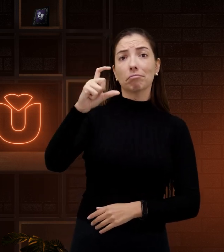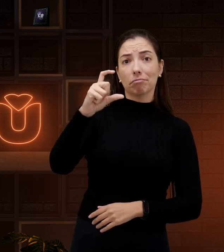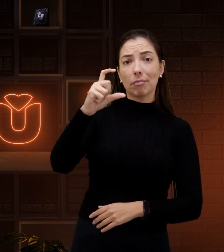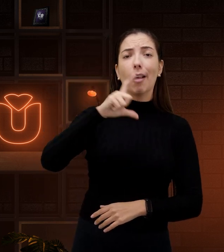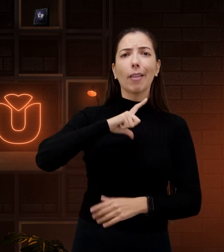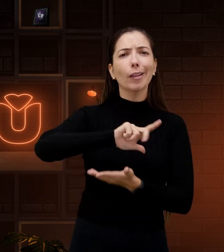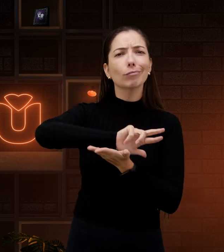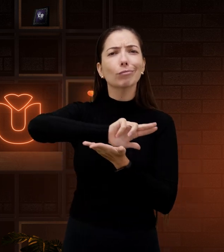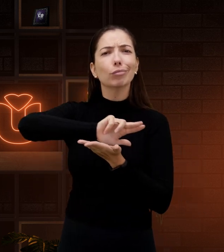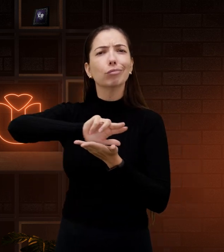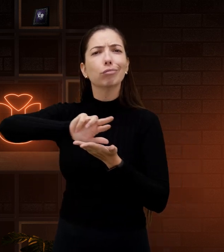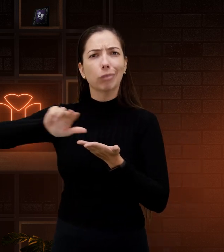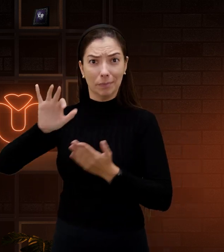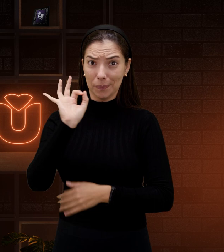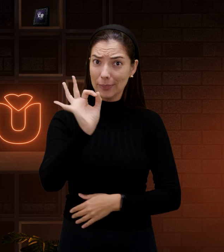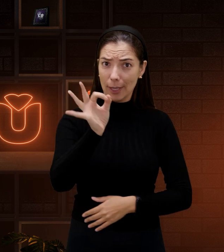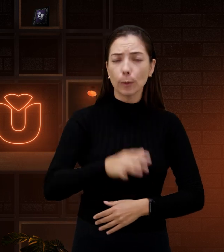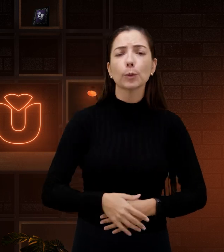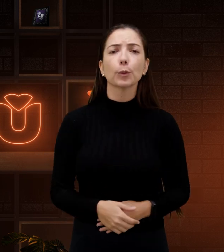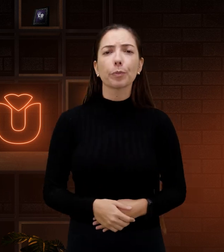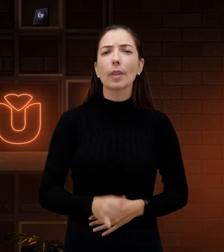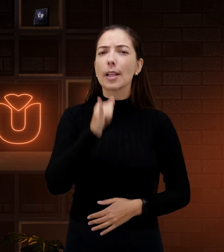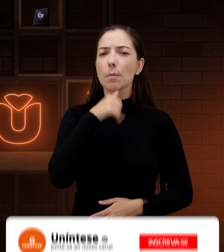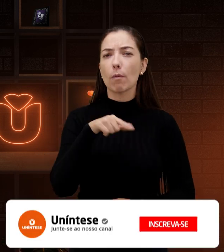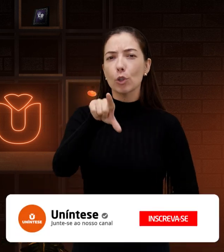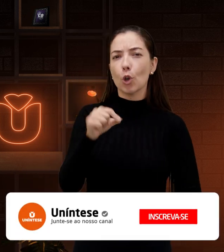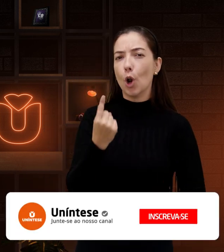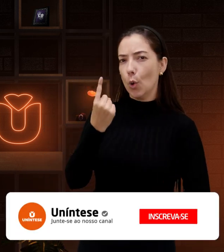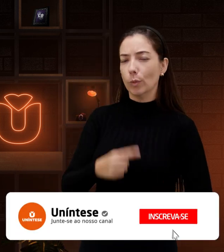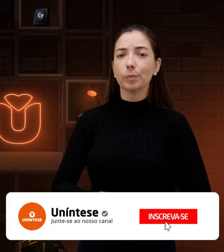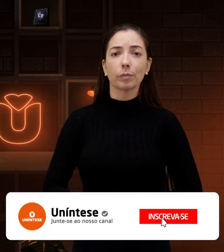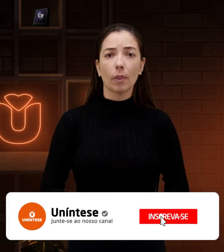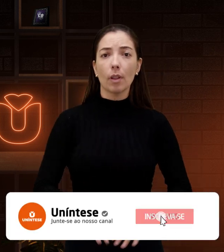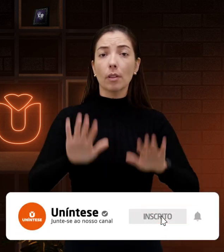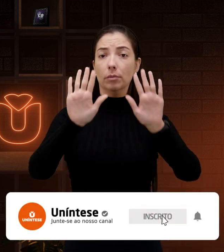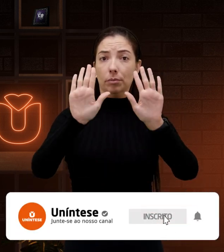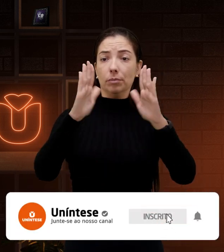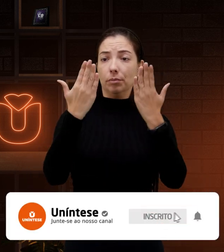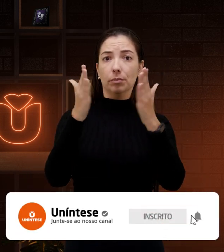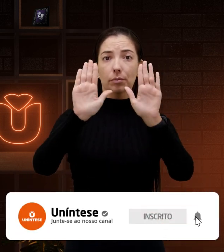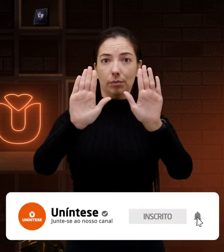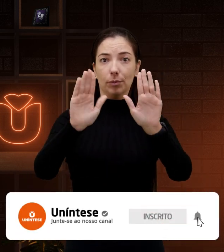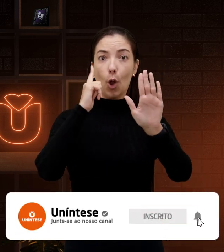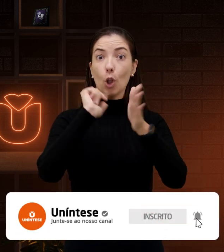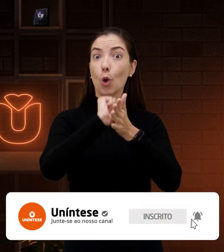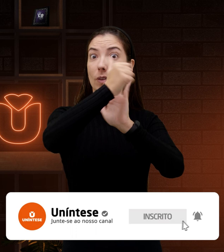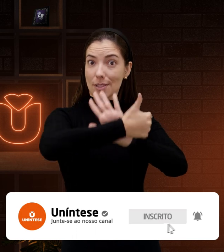Tem várias configurações. Por exemplo, eu vou escolher uma. Veja a minha mão espalmada. Isso é uma